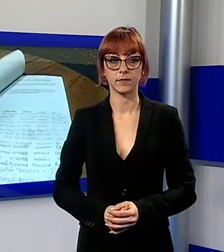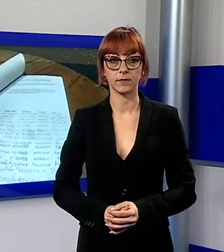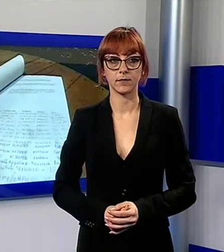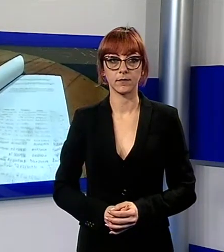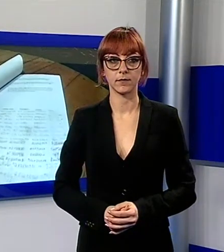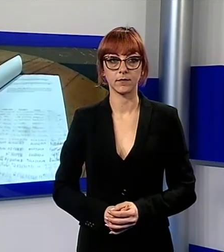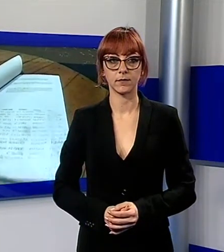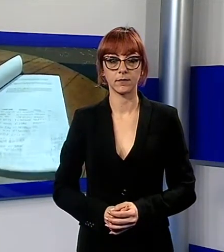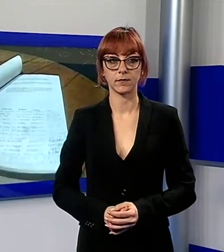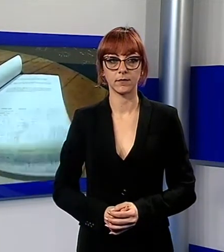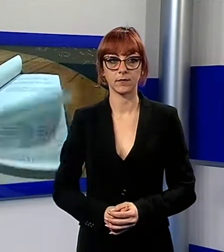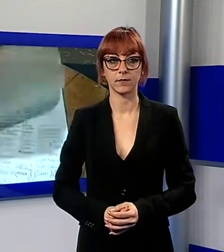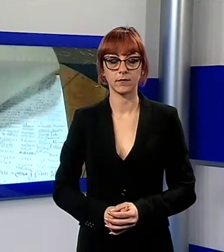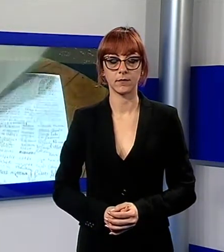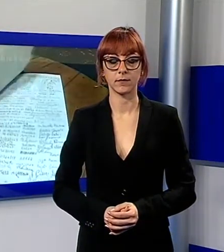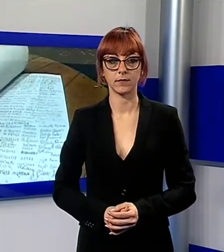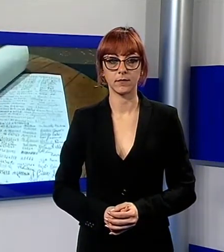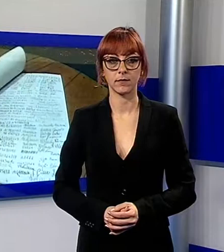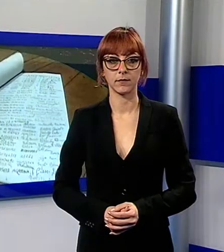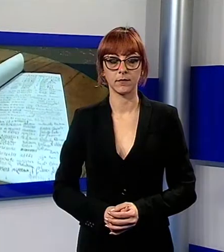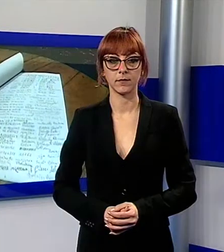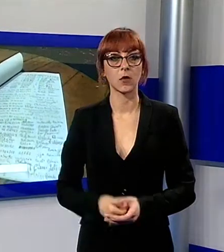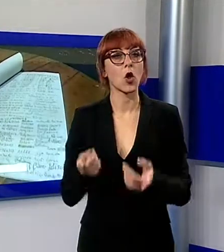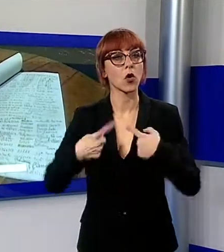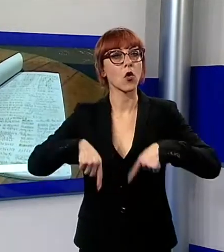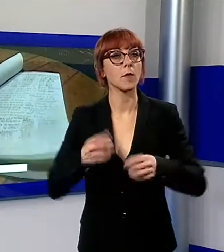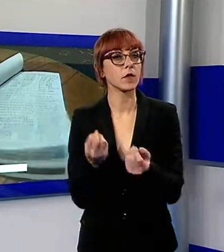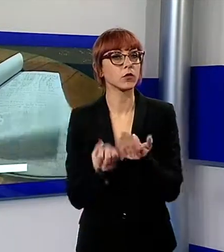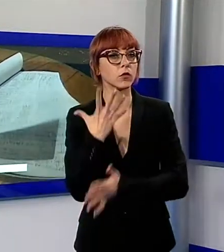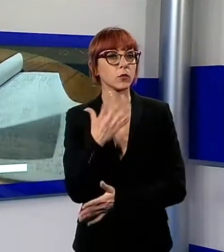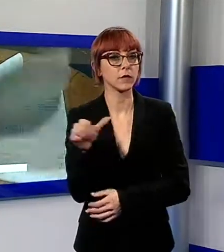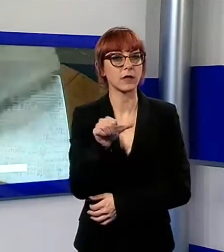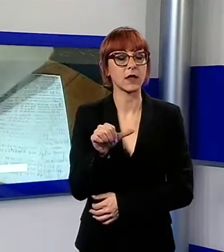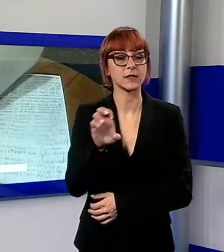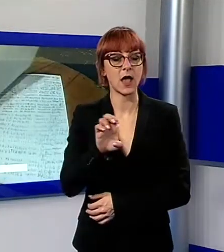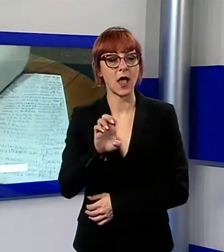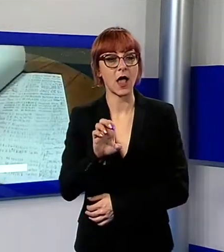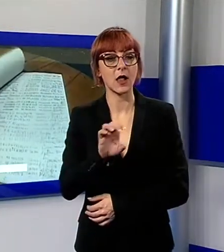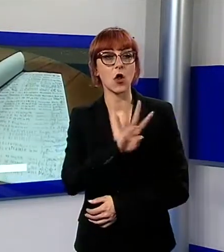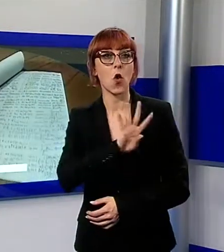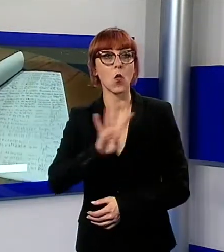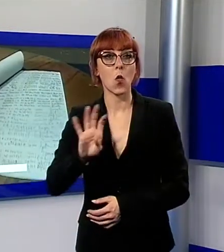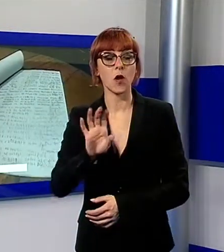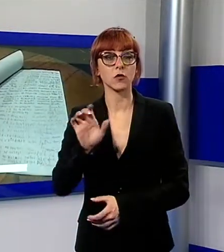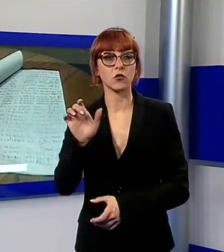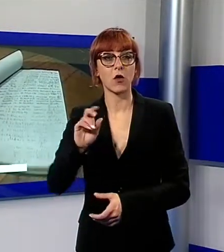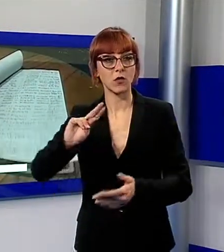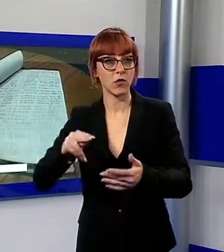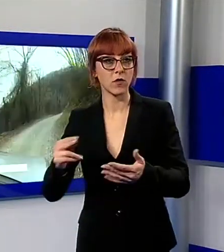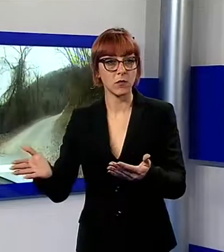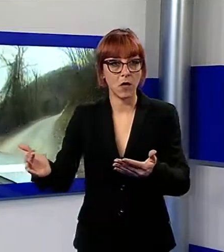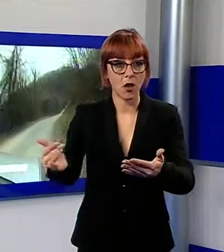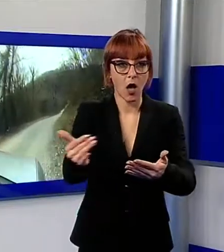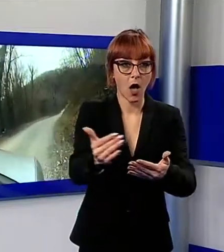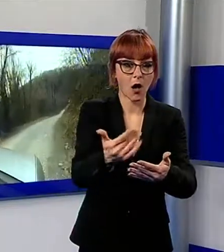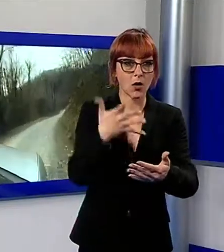Ecco le quasi 400 firme raccolte dal comitato spontaneo di Sassi-Eglio per chiedere ai sindaci di Molazzana e Castelnuovo